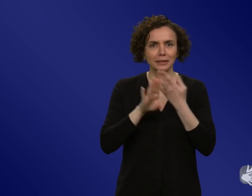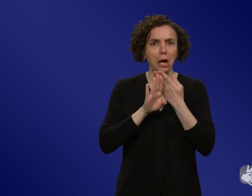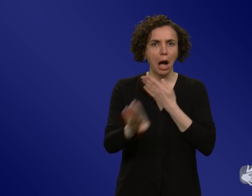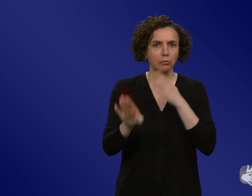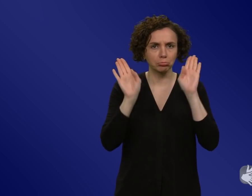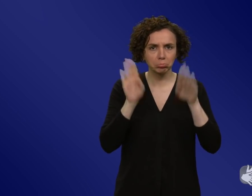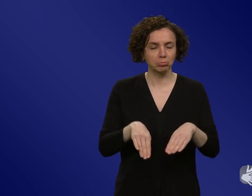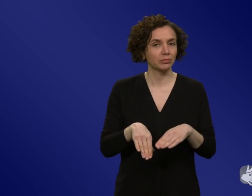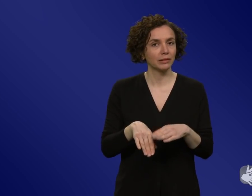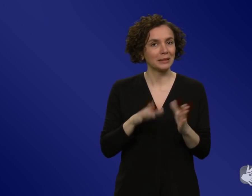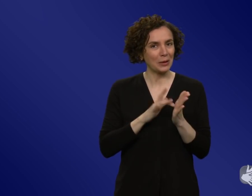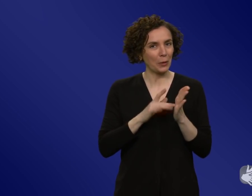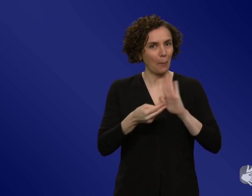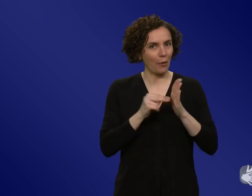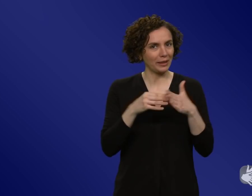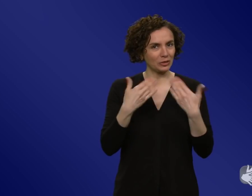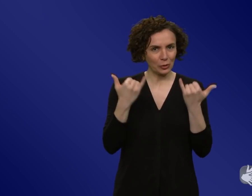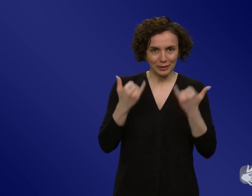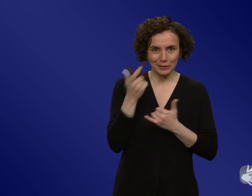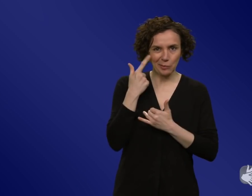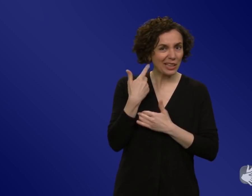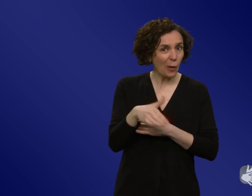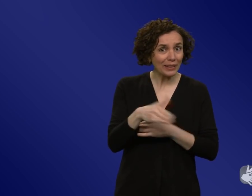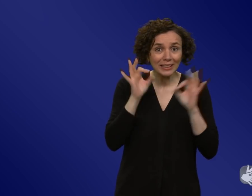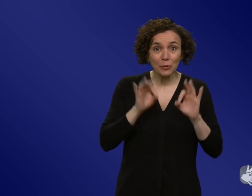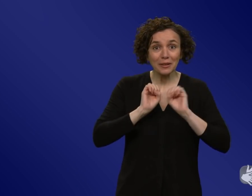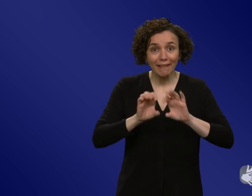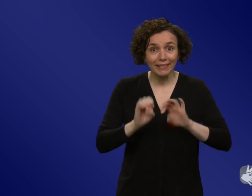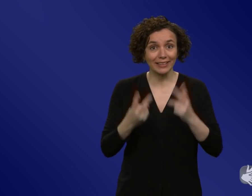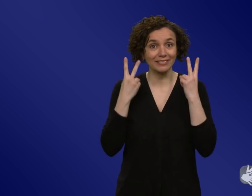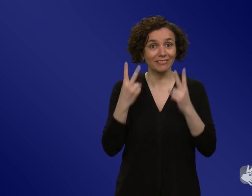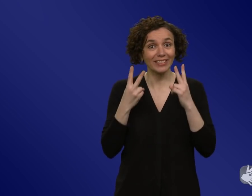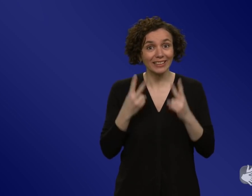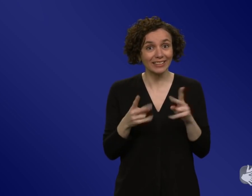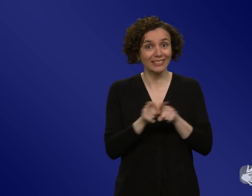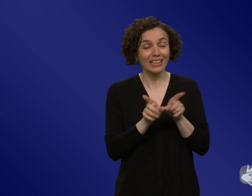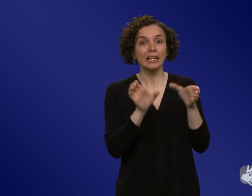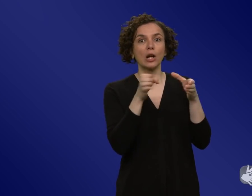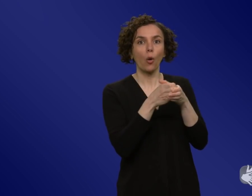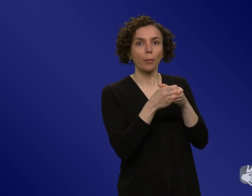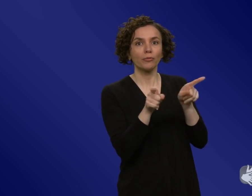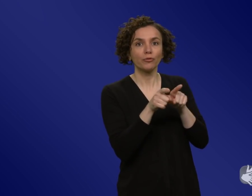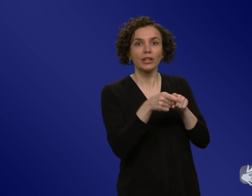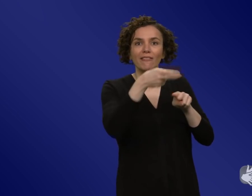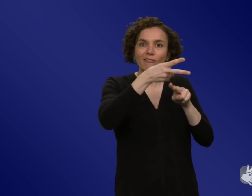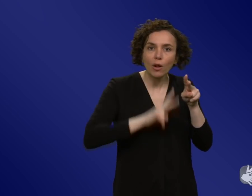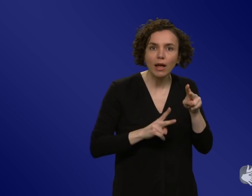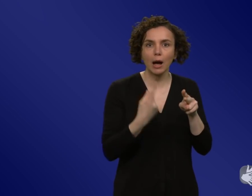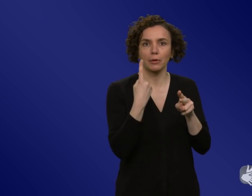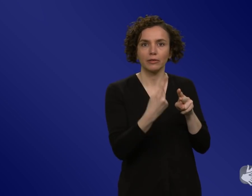erklärt, finde ich, dass es trotzdem noch um den Schutz vulnerabler Gruppen geht. Das ist so ein bisschen, ich sage mal flapsig, so ein bisschen ein ausgelutschter